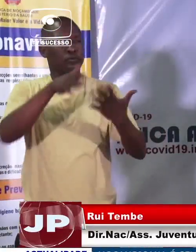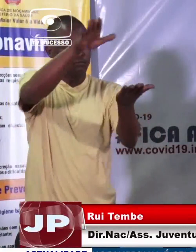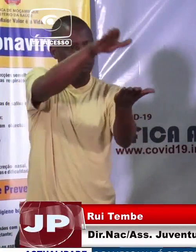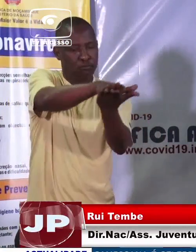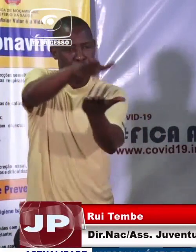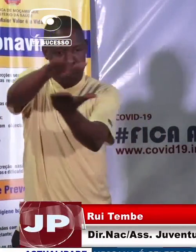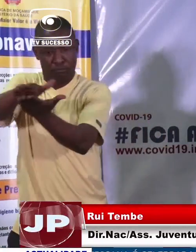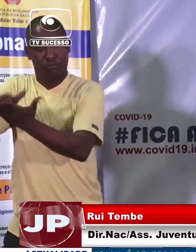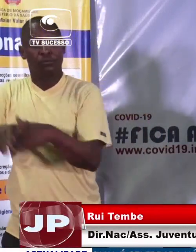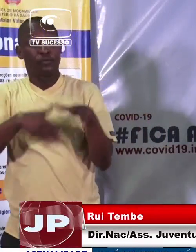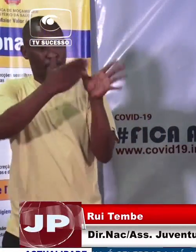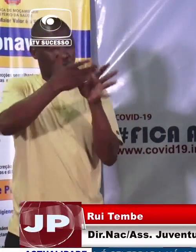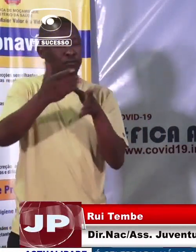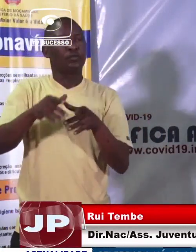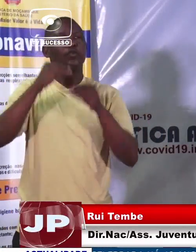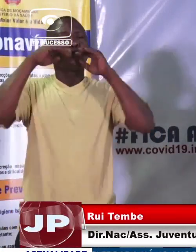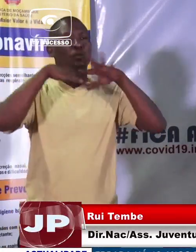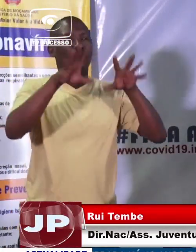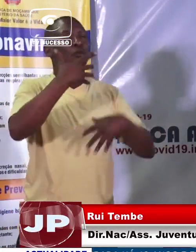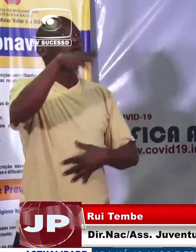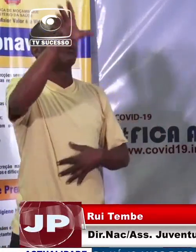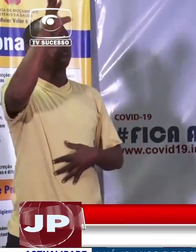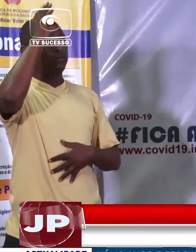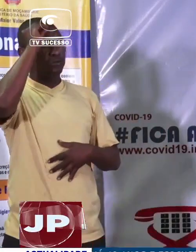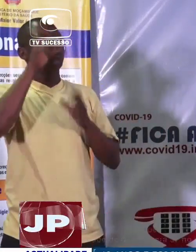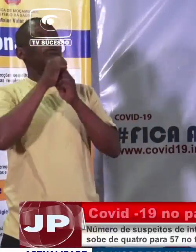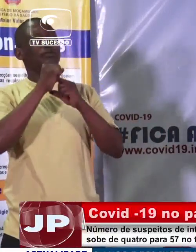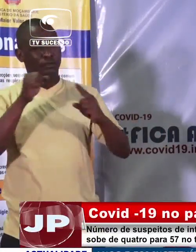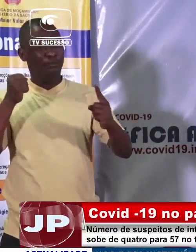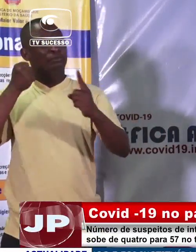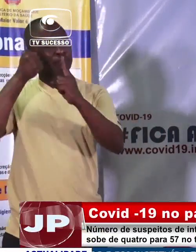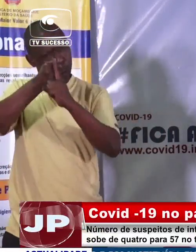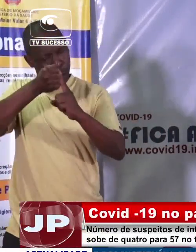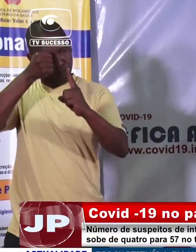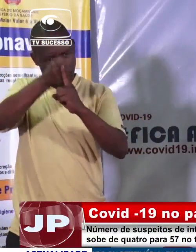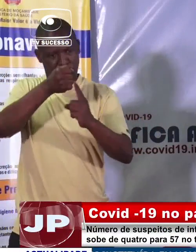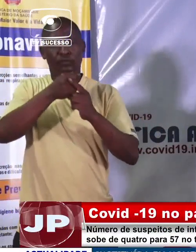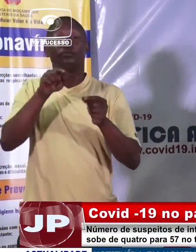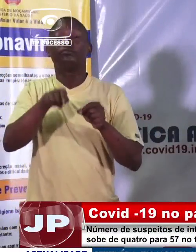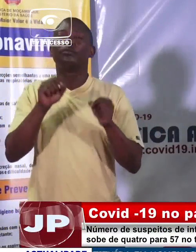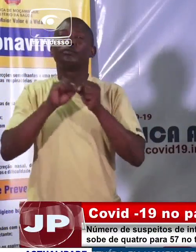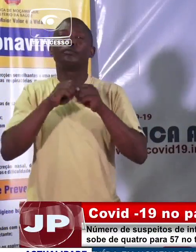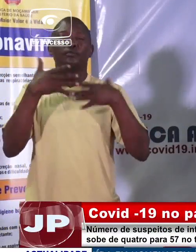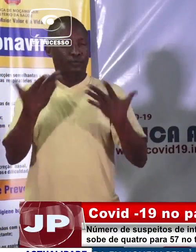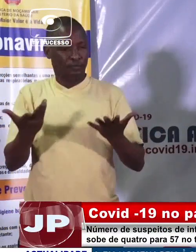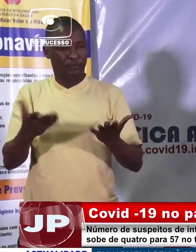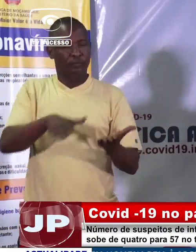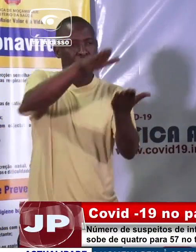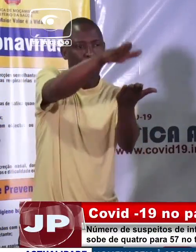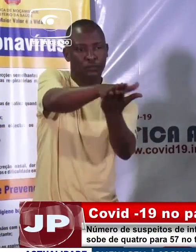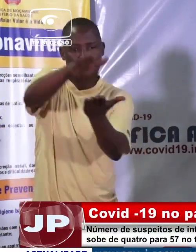a mensagem, mas naturalmente existem desafios, por isso que optamos pelo contato direto no terreno, porque